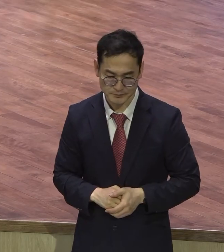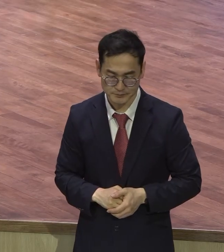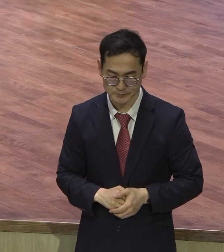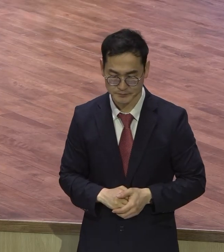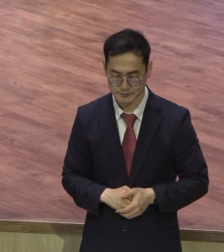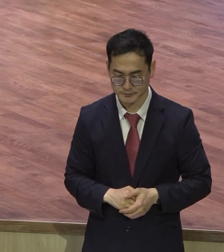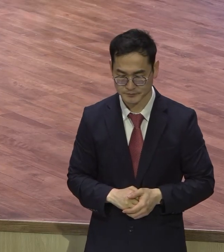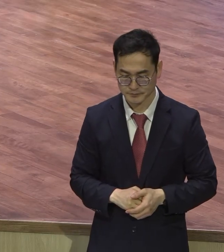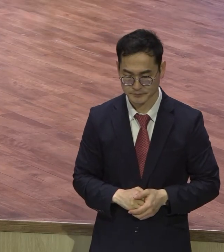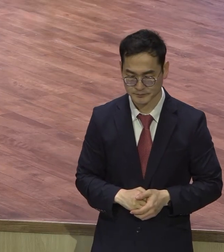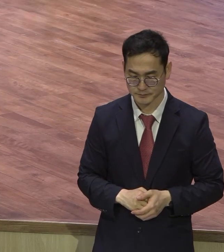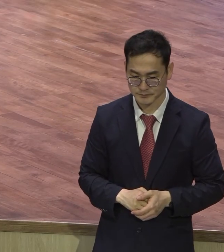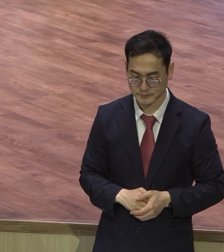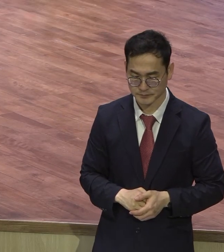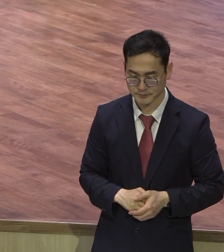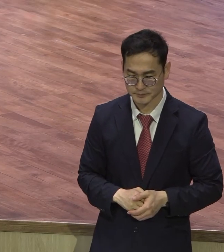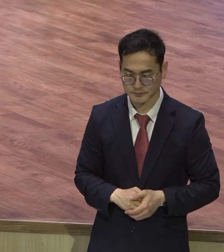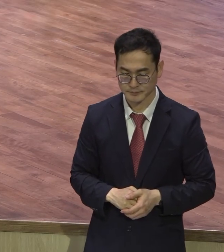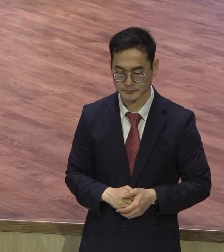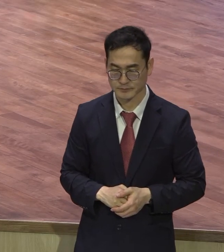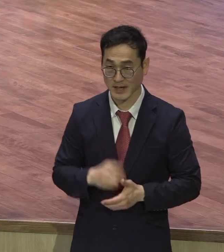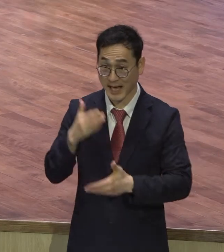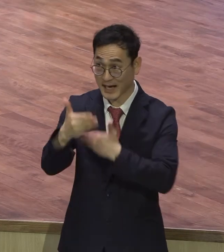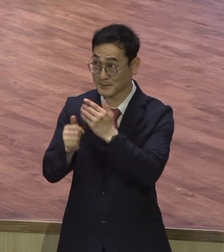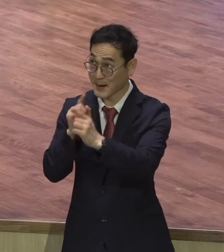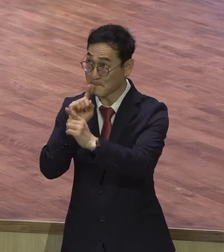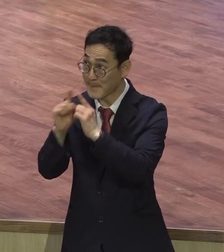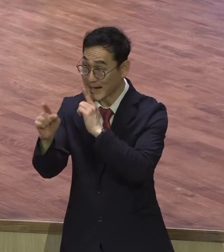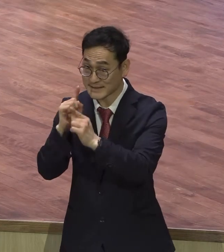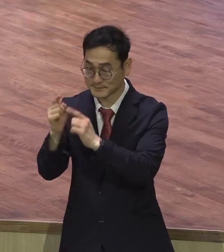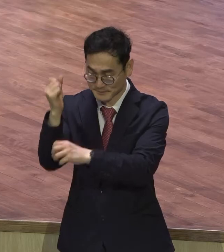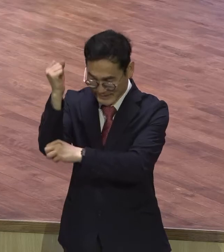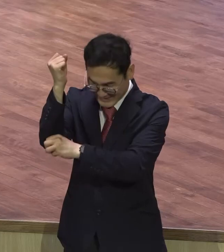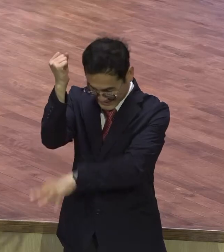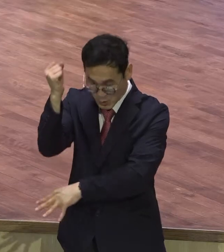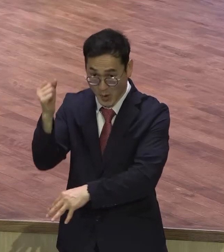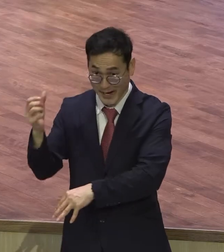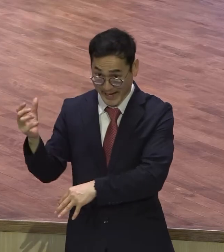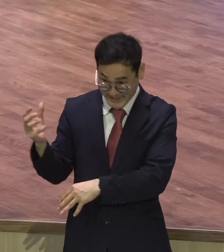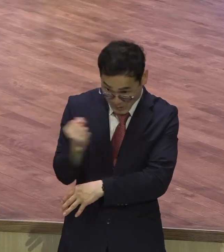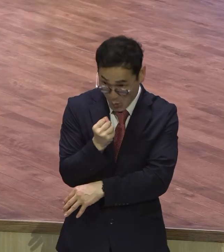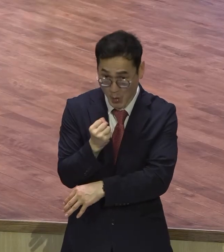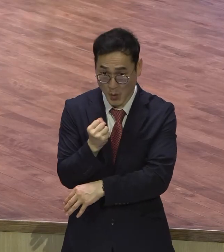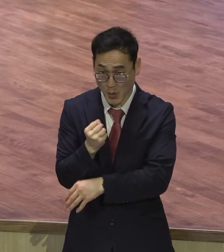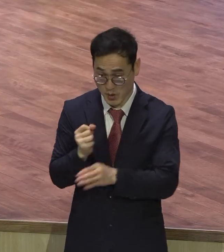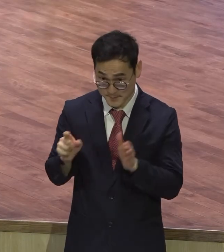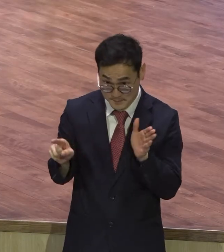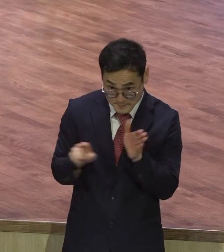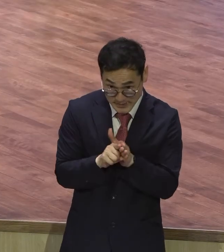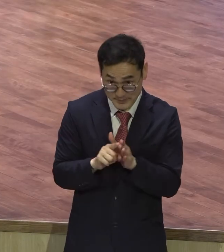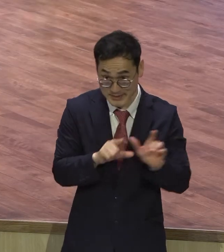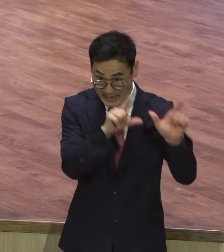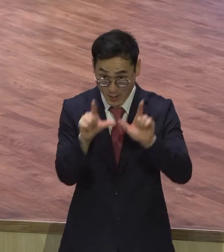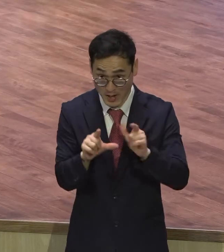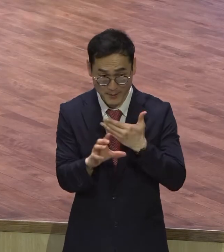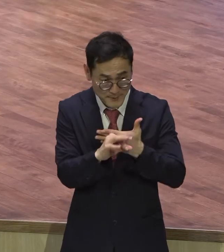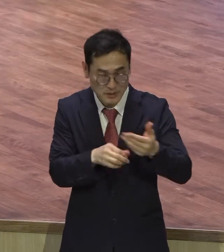그렇게 말씀해서 하나님의 말씀에 기초한 참된 믿음으로만 승리하게 돼 있다 여러분이 하나님의